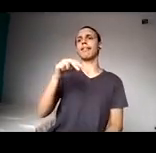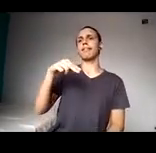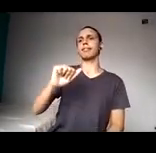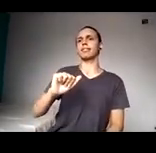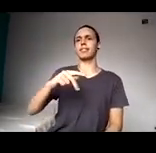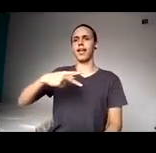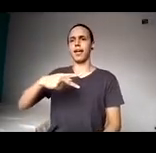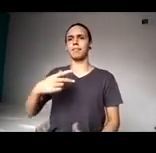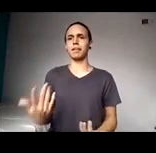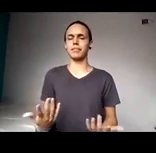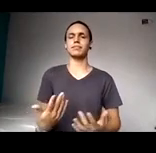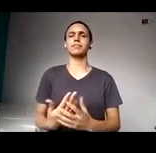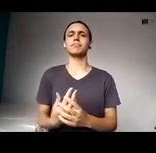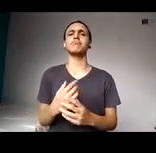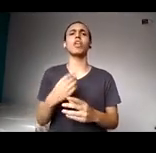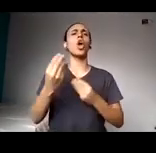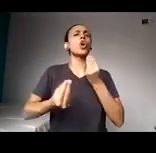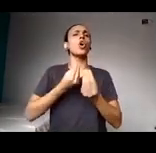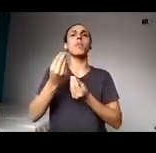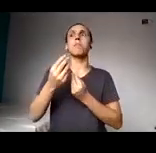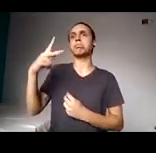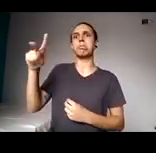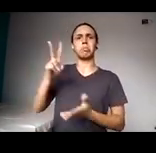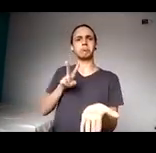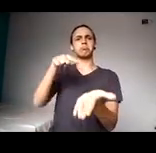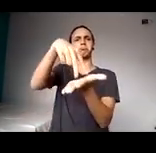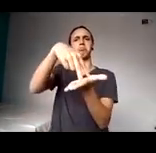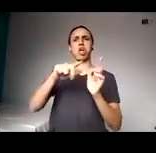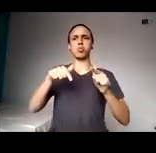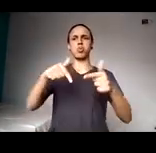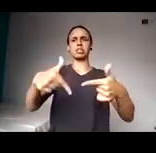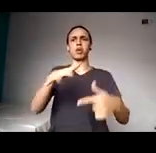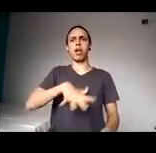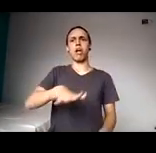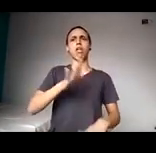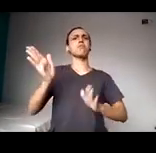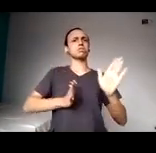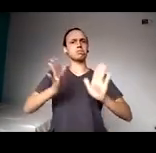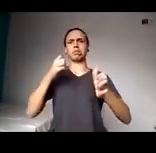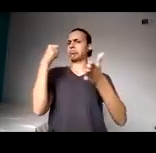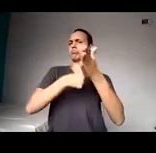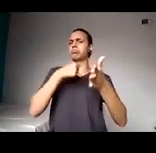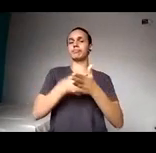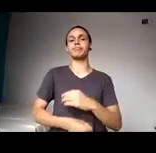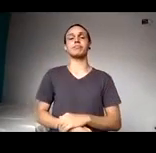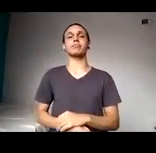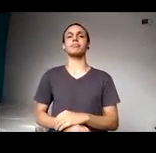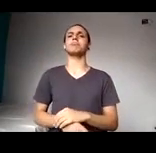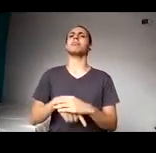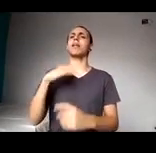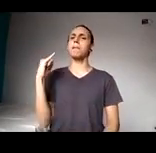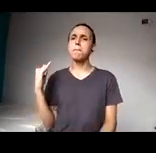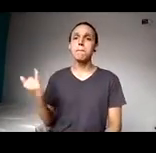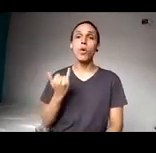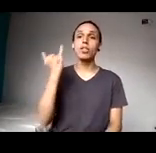dados sobre o seu protagonismo nessa atuação aí no campo da acessibilidade e inclusão e importantes colaborações com outros